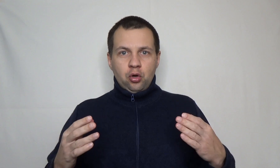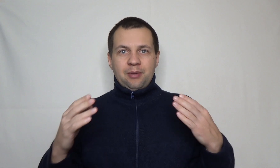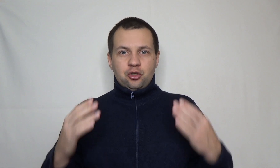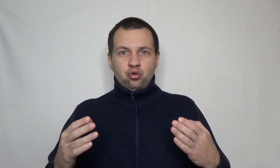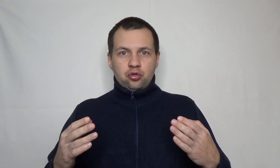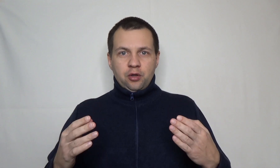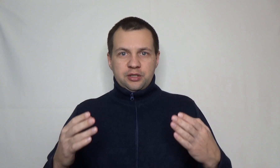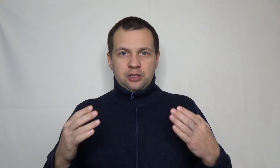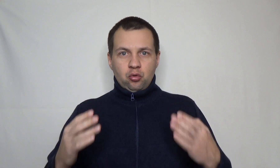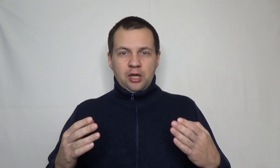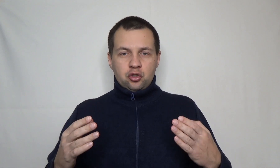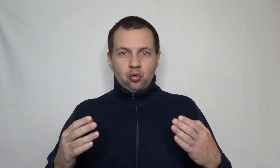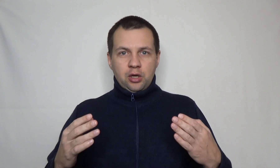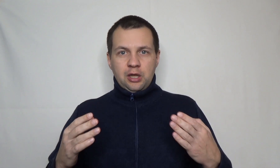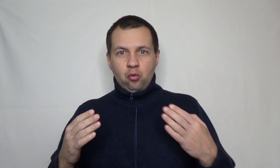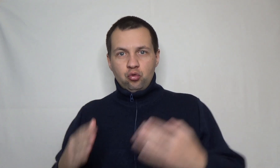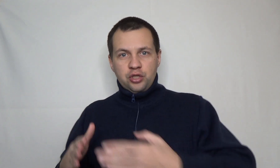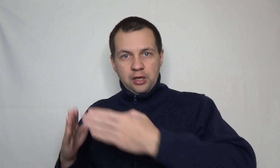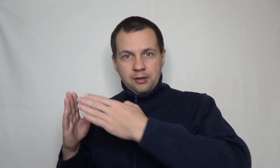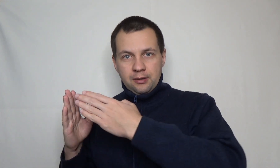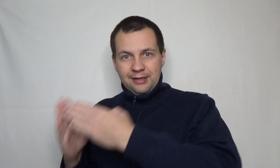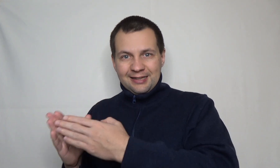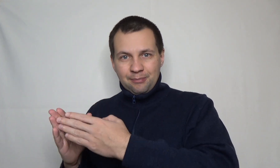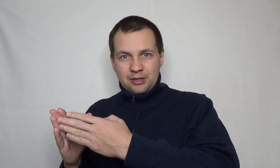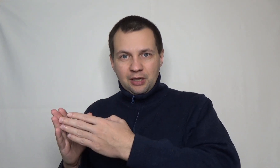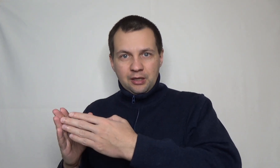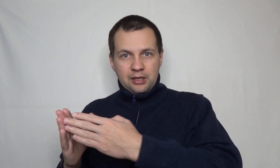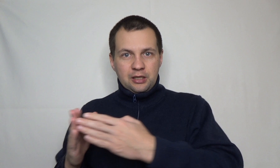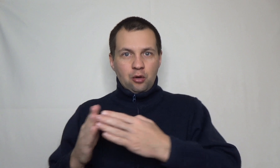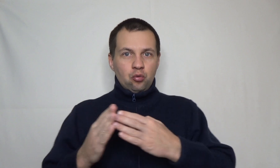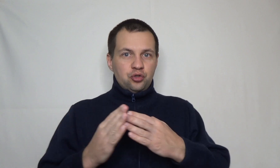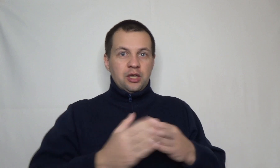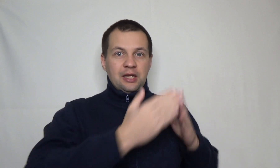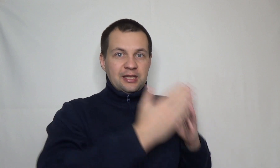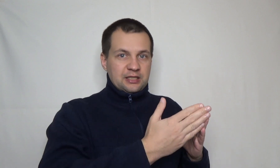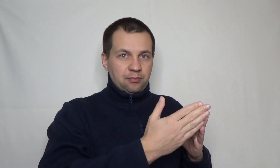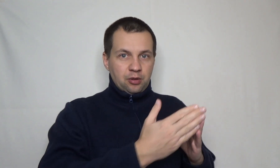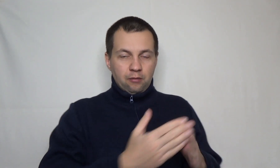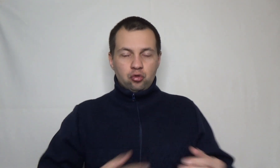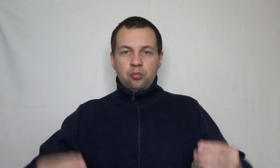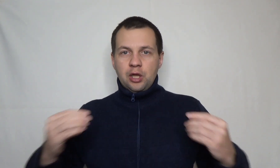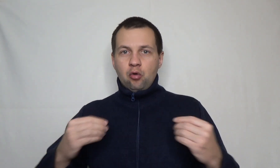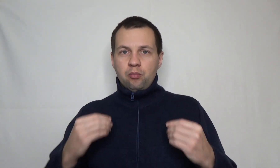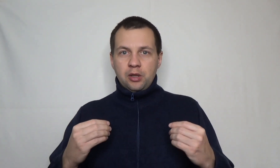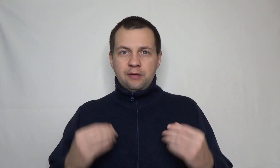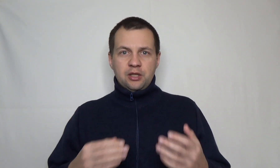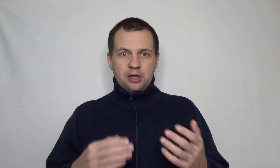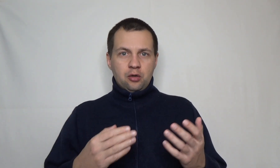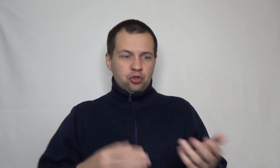прочувствовал ситуацию, когда у людей нет капитала, и когда у людей есть капитал. Вот у меня он был. Я видел, как люди